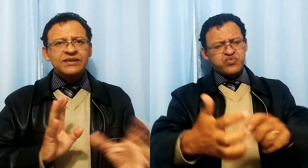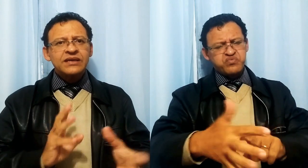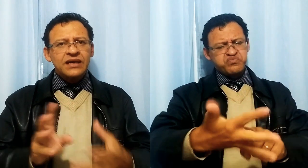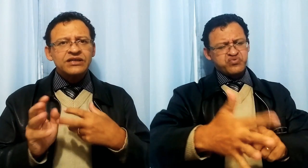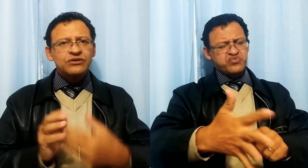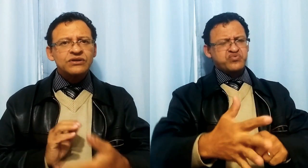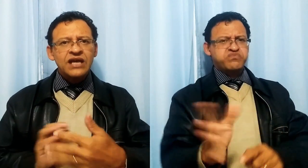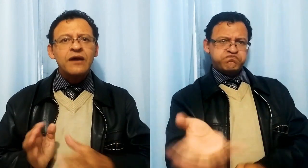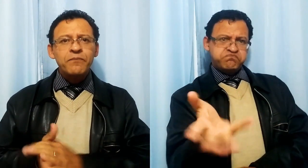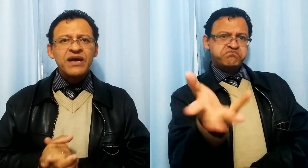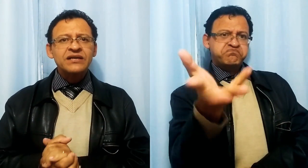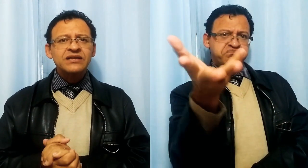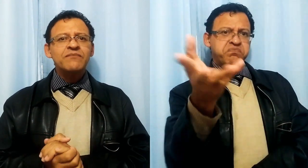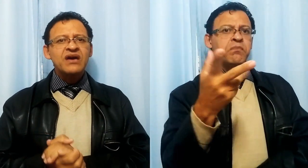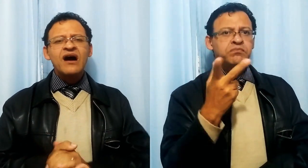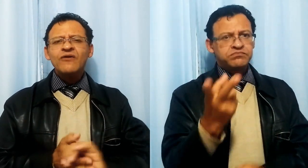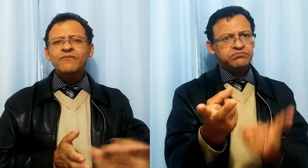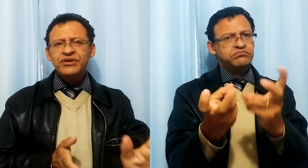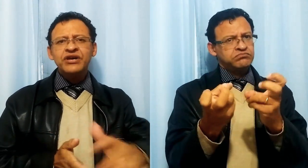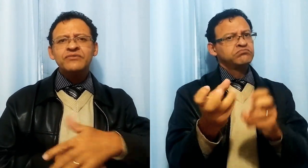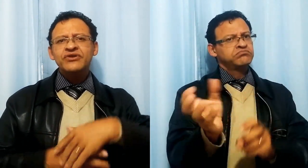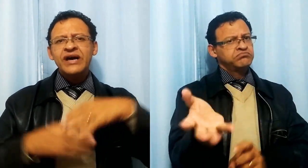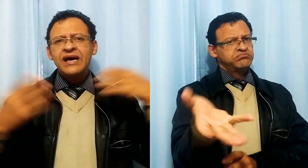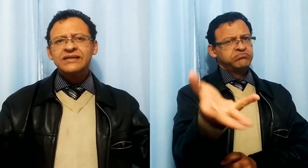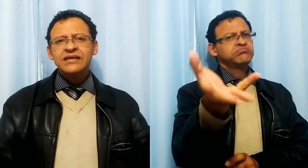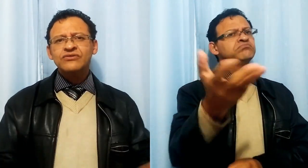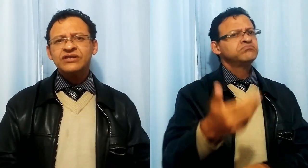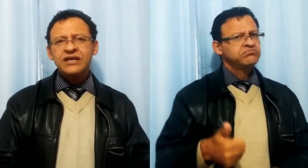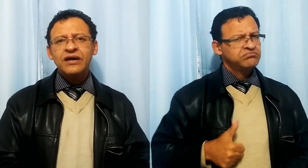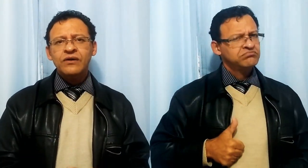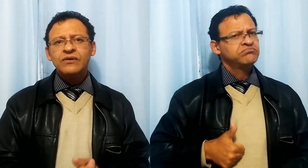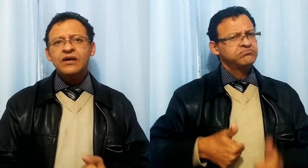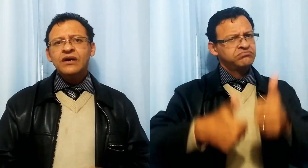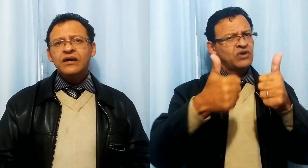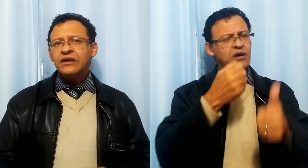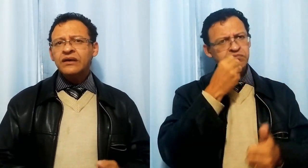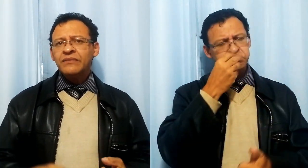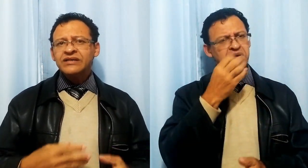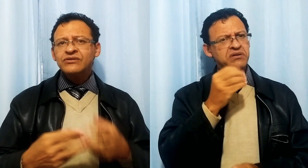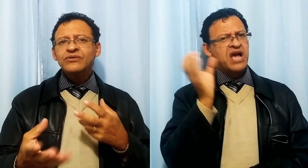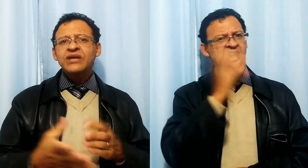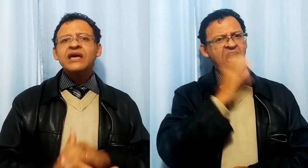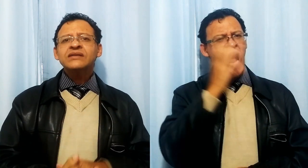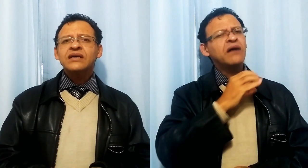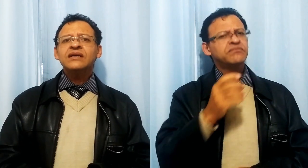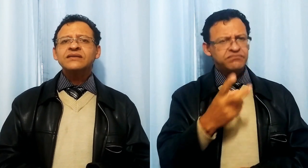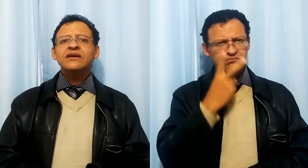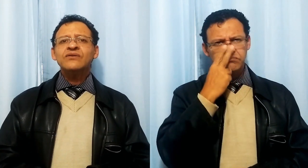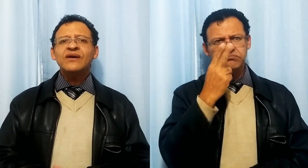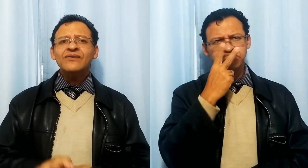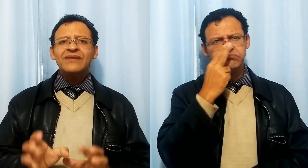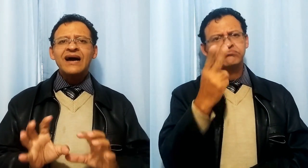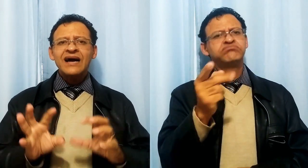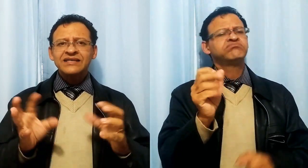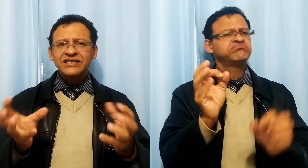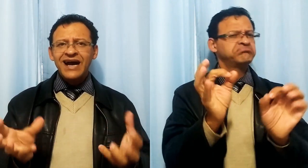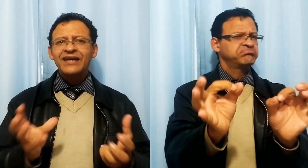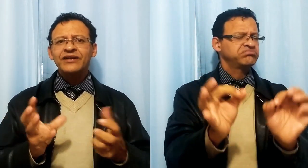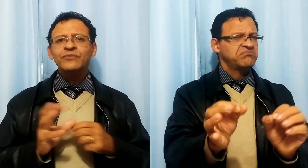assim que a gente consegue perceber, algo mínimo, não eram essas coisas não, mas eu notei essa questão lá, uma rajada no